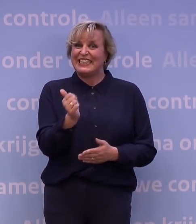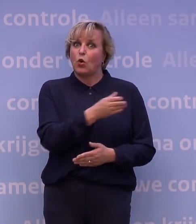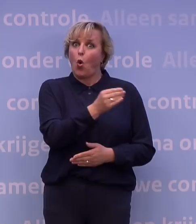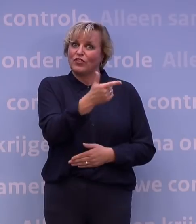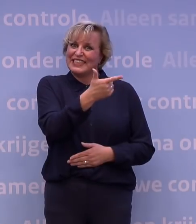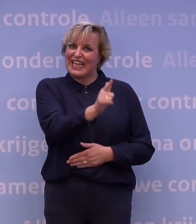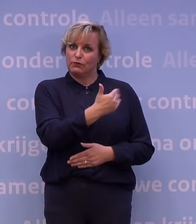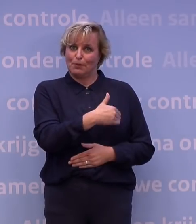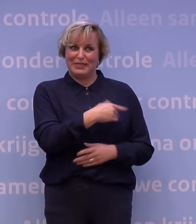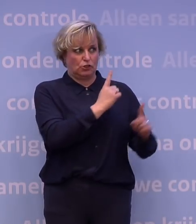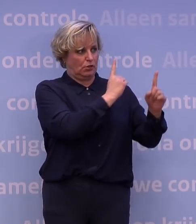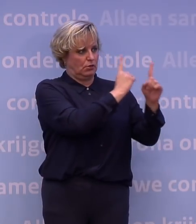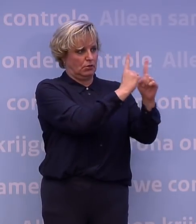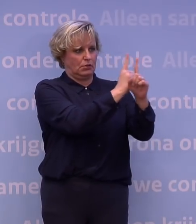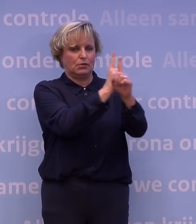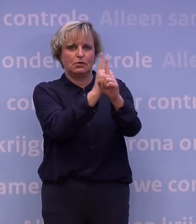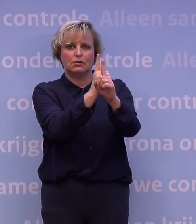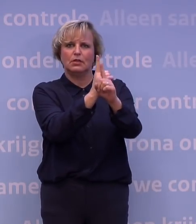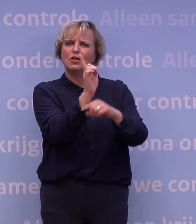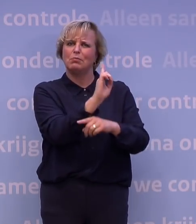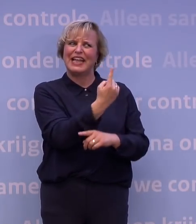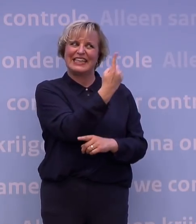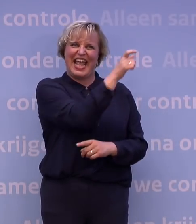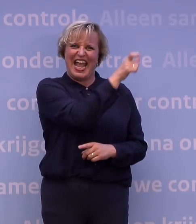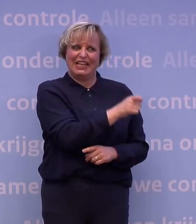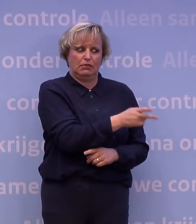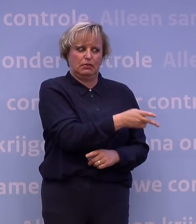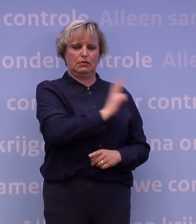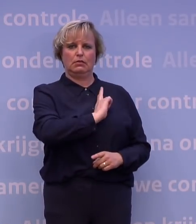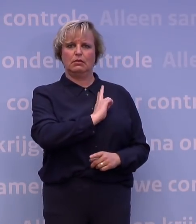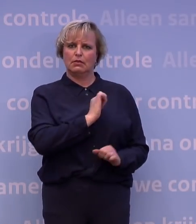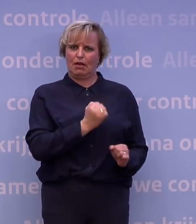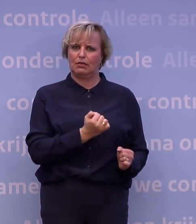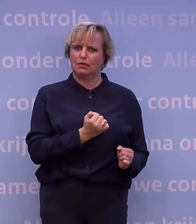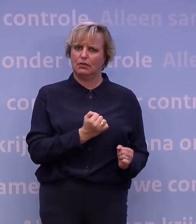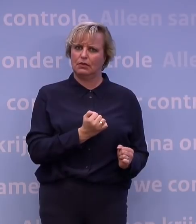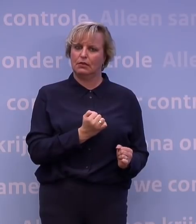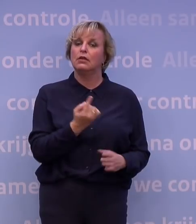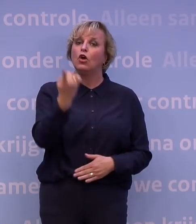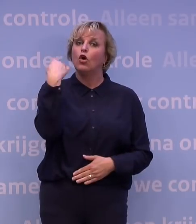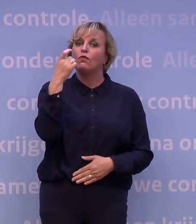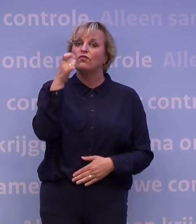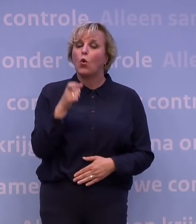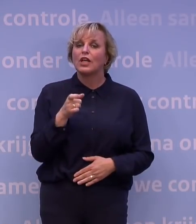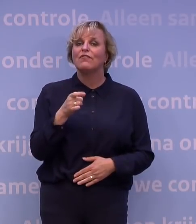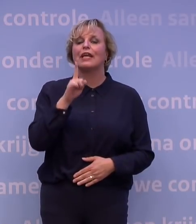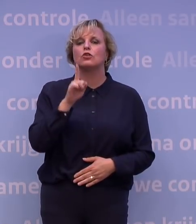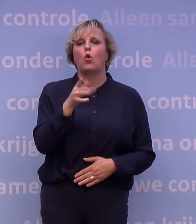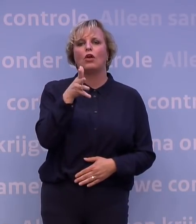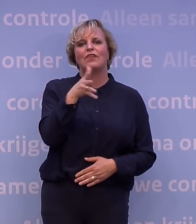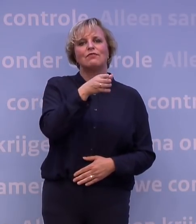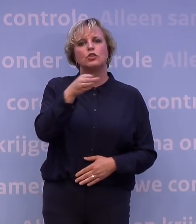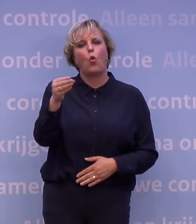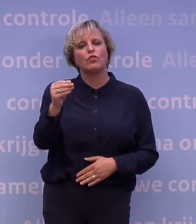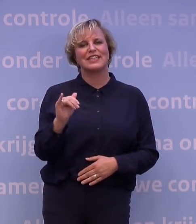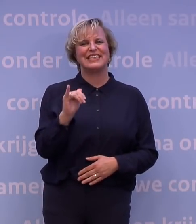mensen die je tegenkomt, is er dus één die je aan kan steken. Een week geleden telden we 1.500 nieuwe